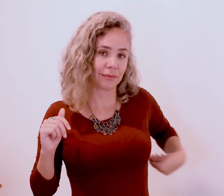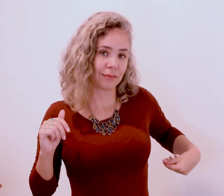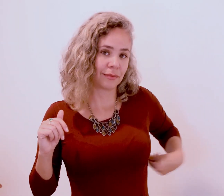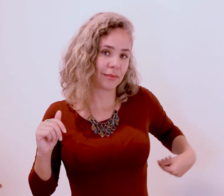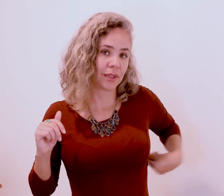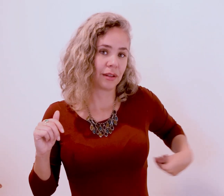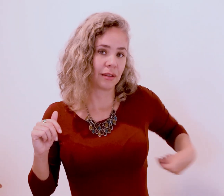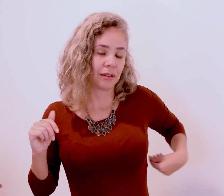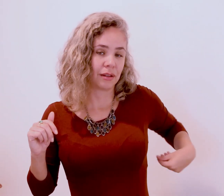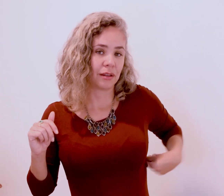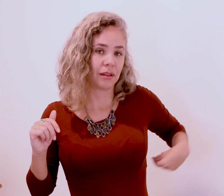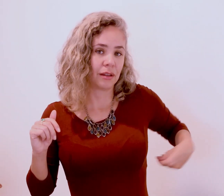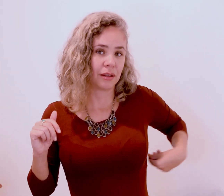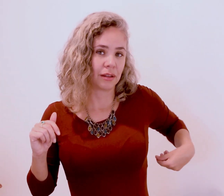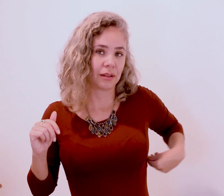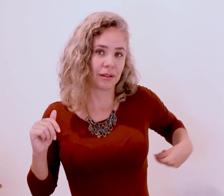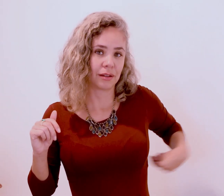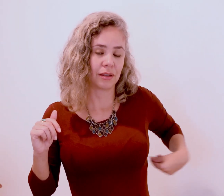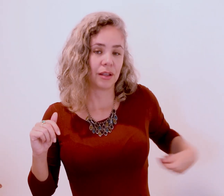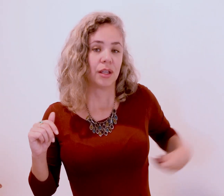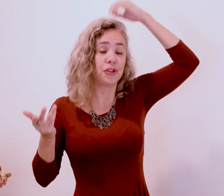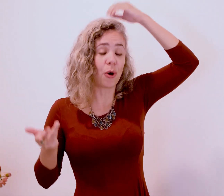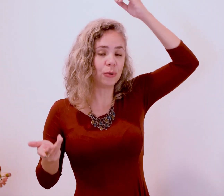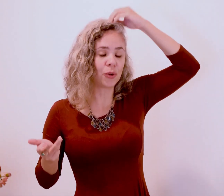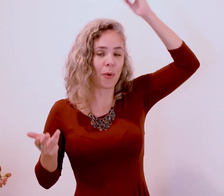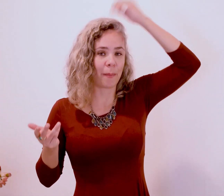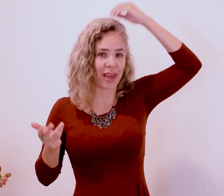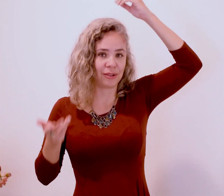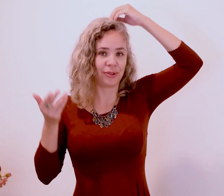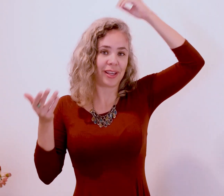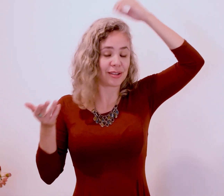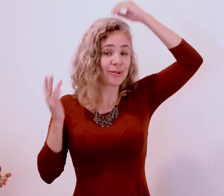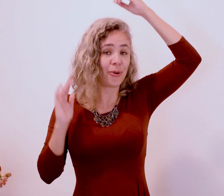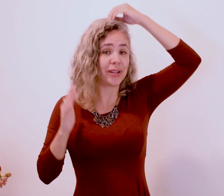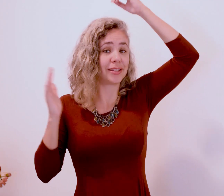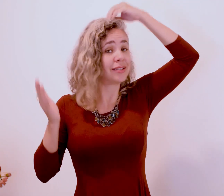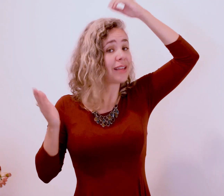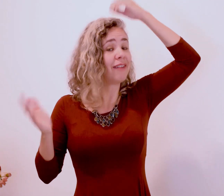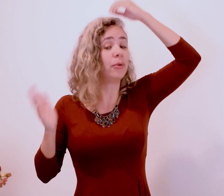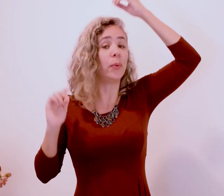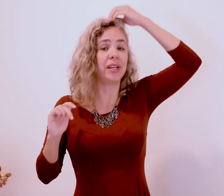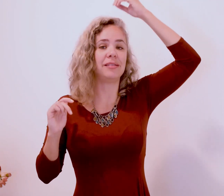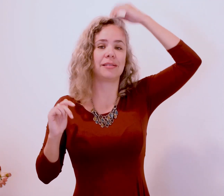outro momento em que as coisas estavam ruins